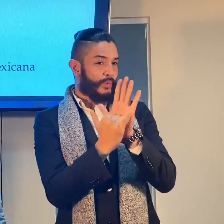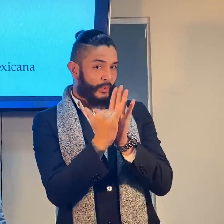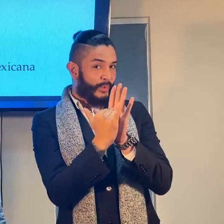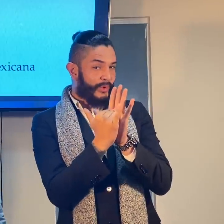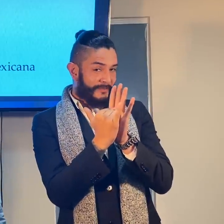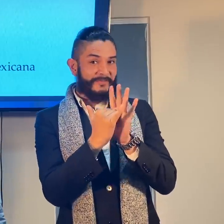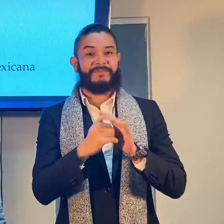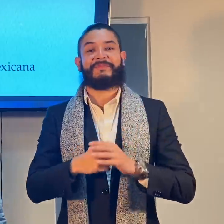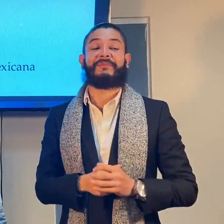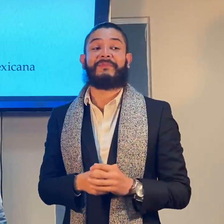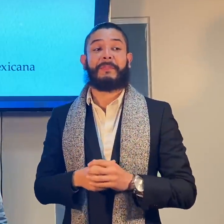canal de YouTube.